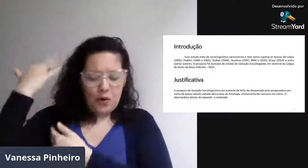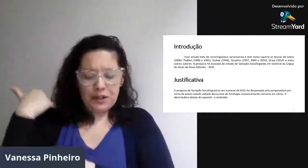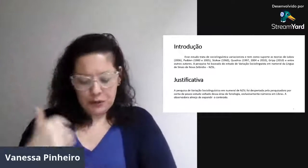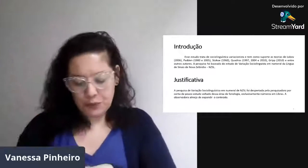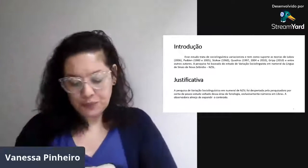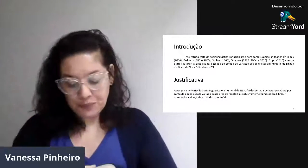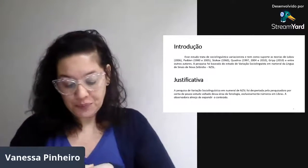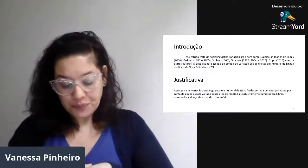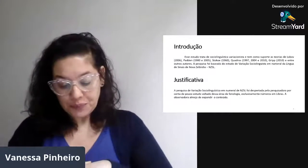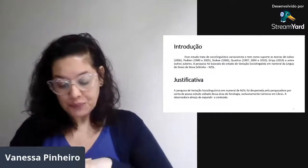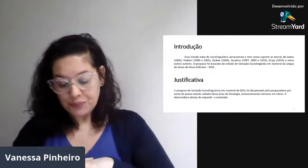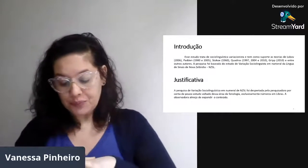tem história, né?